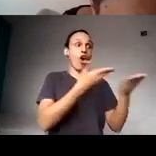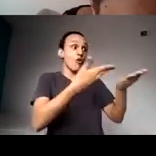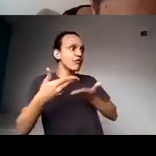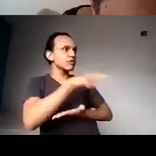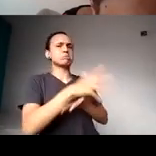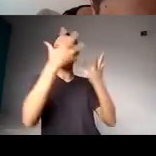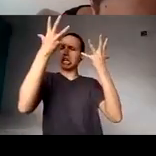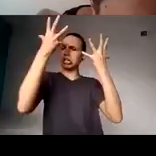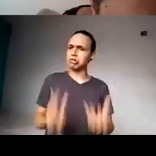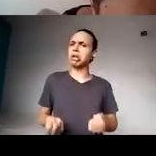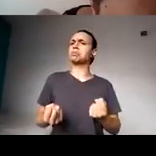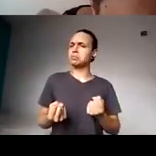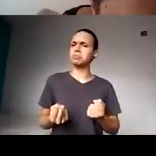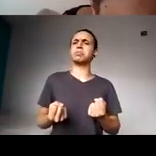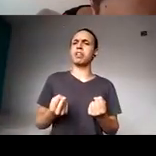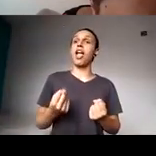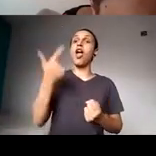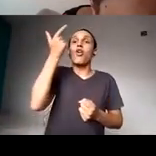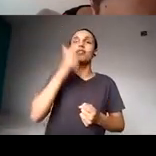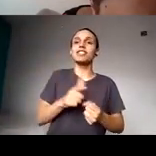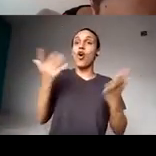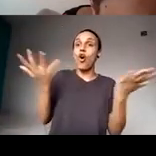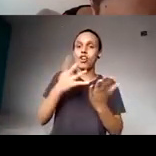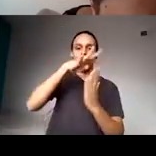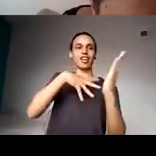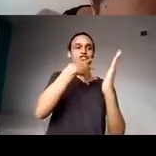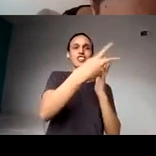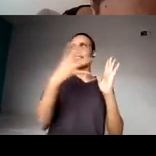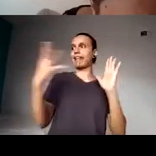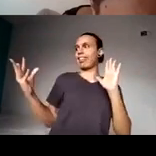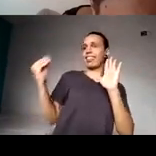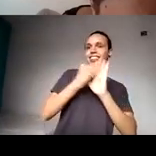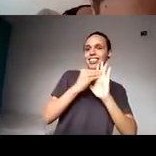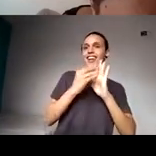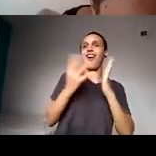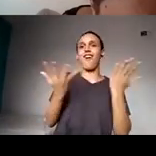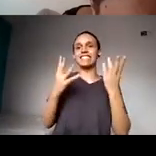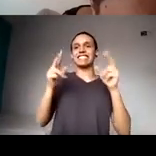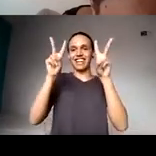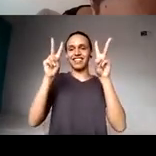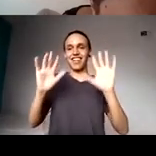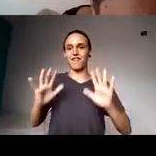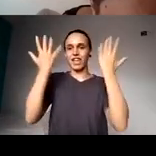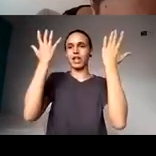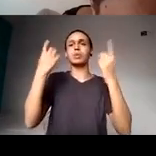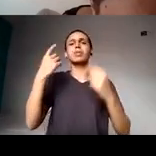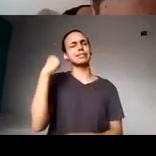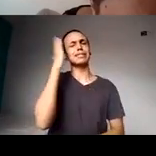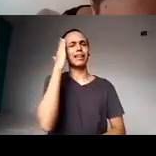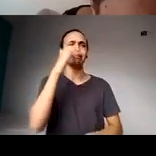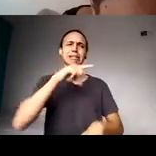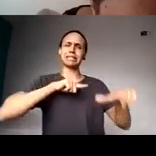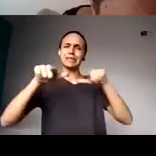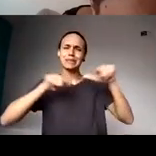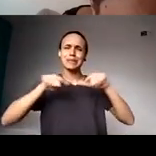conseguiu encaixar esse nosso encontro na sua agenda, que eu sei que está intensa por conta desse período de pandemia, de quarentena.